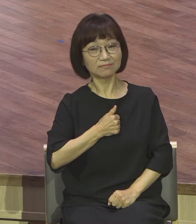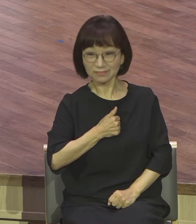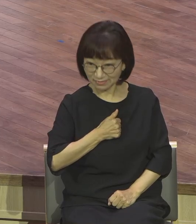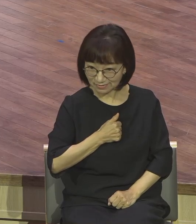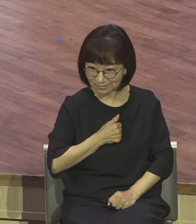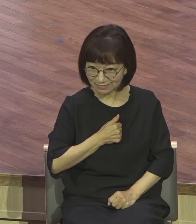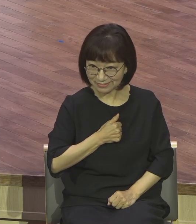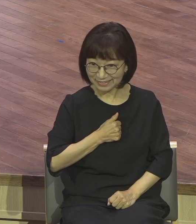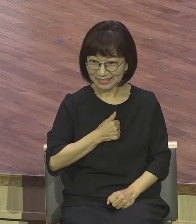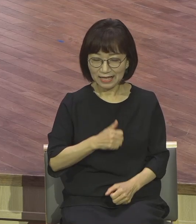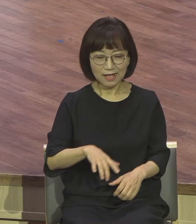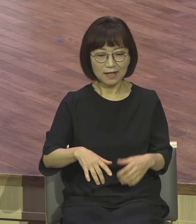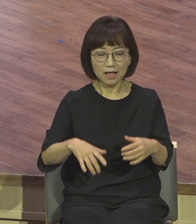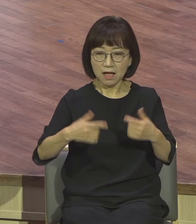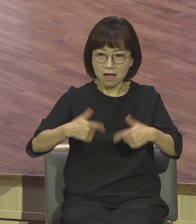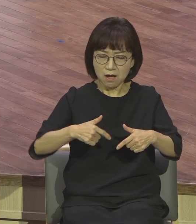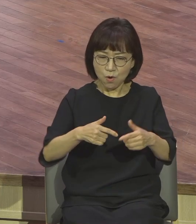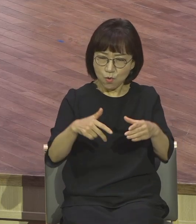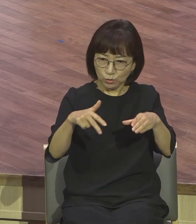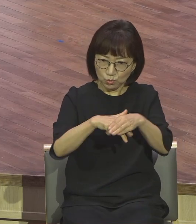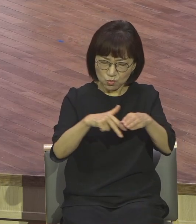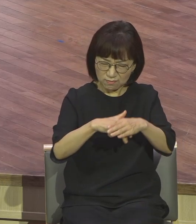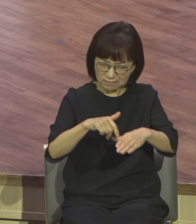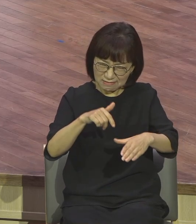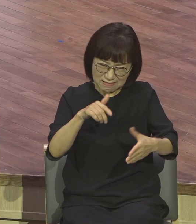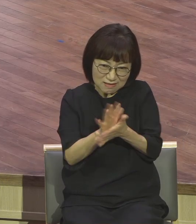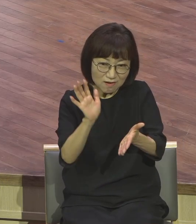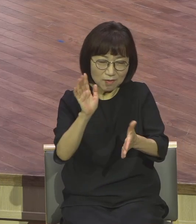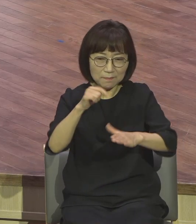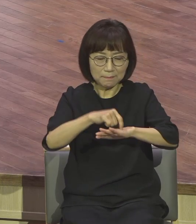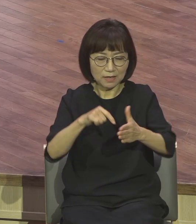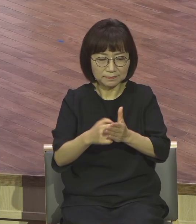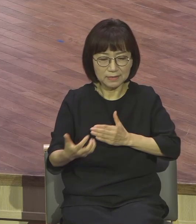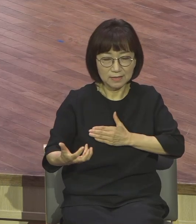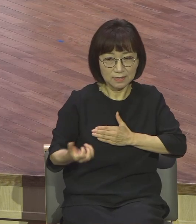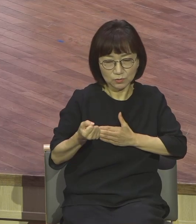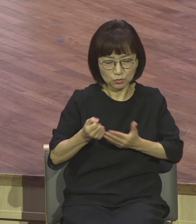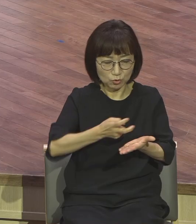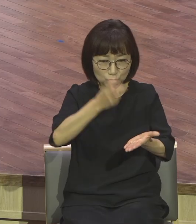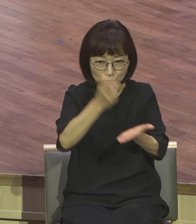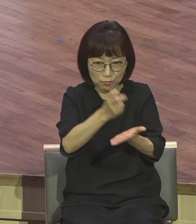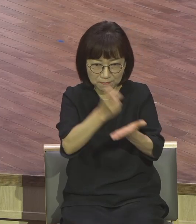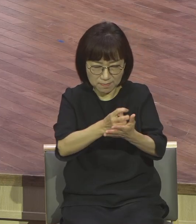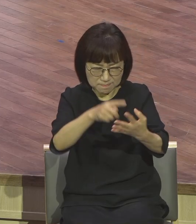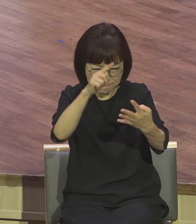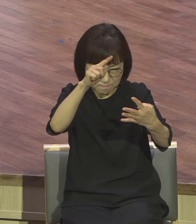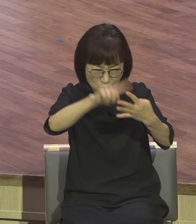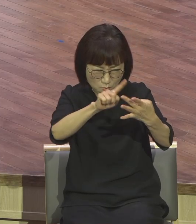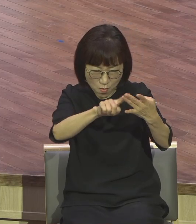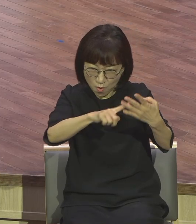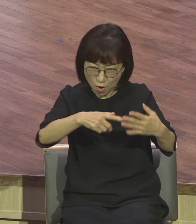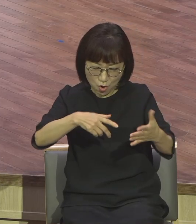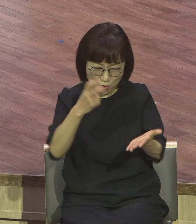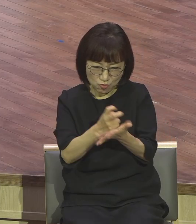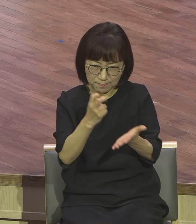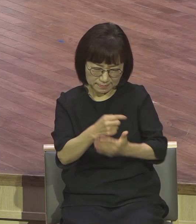종교적 열정을 가지고 율법의 조항들을 준수하는 그제에서 아주 철저했습니다.